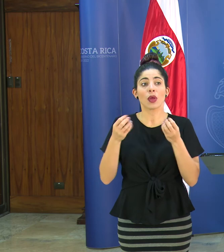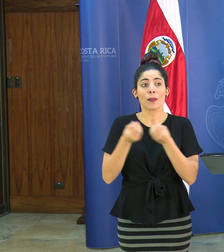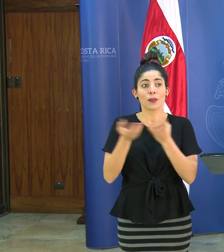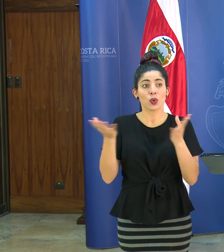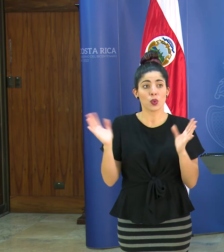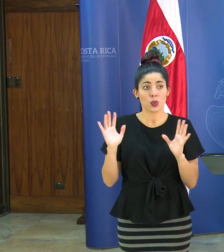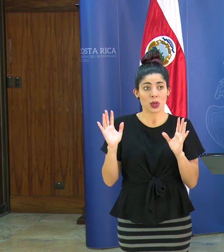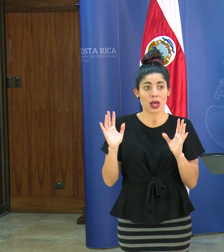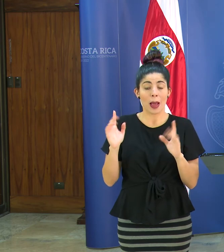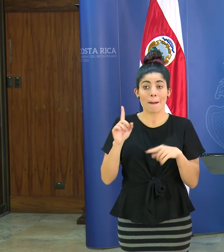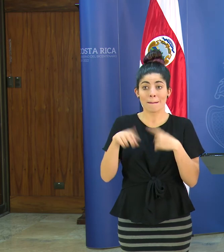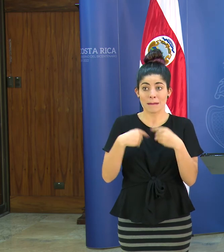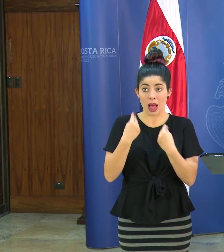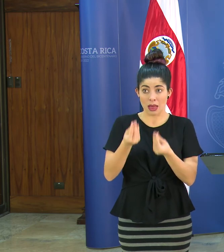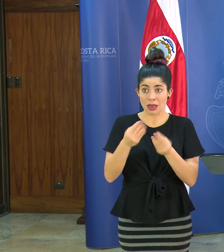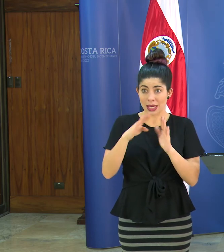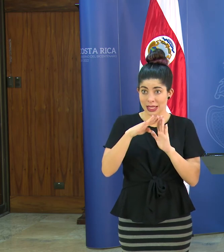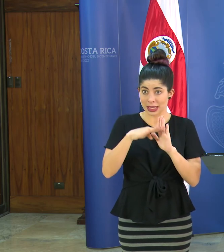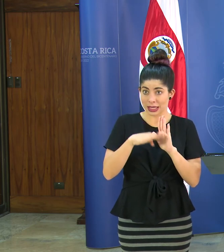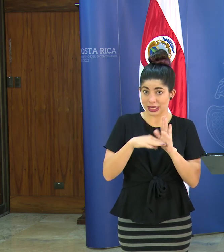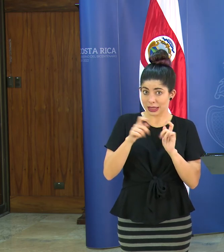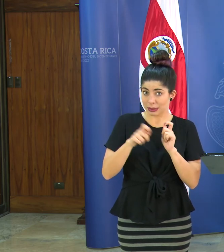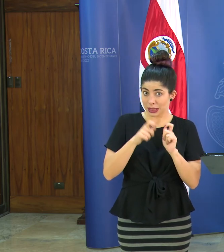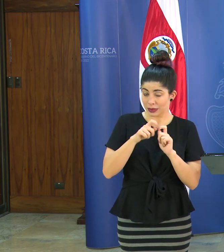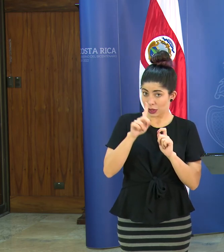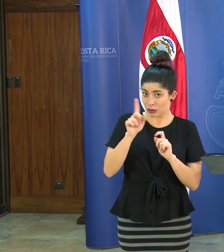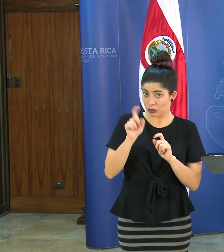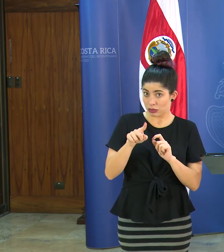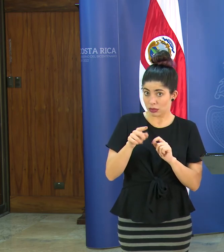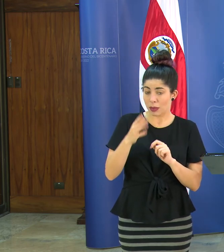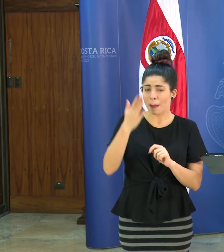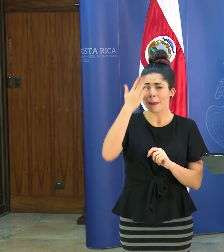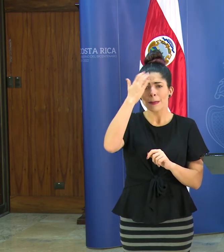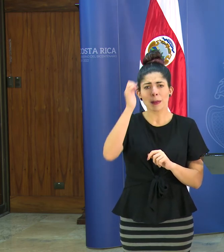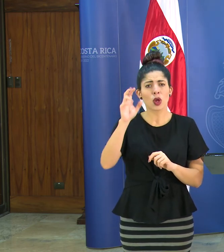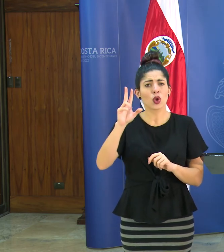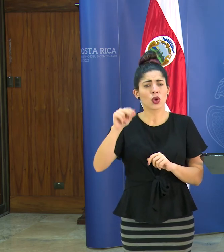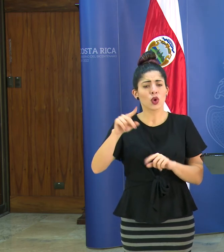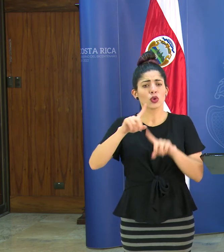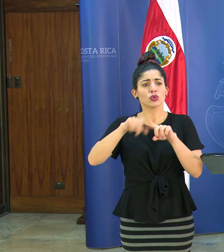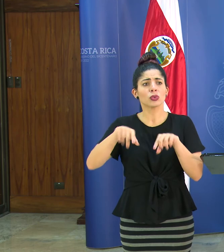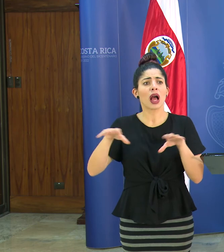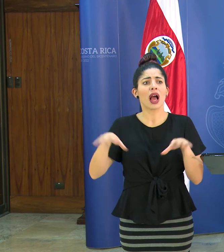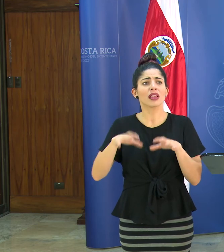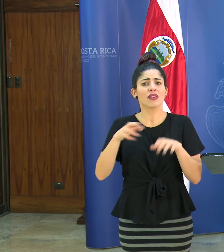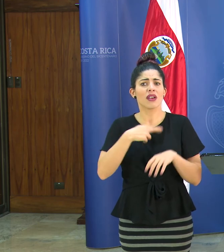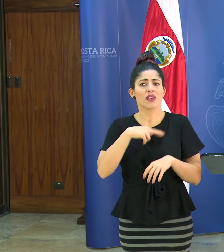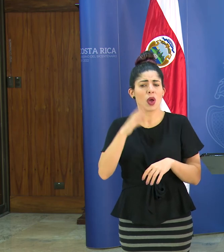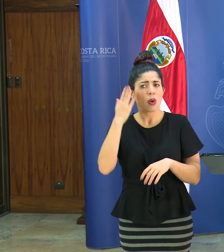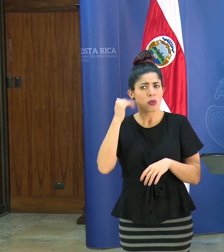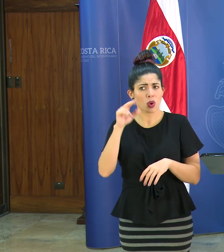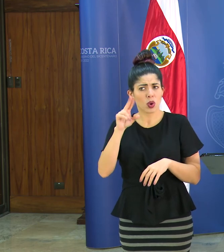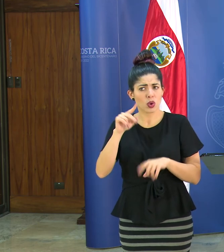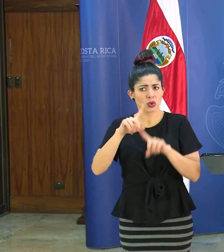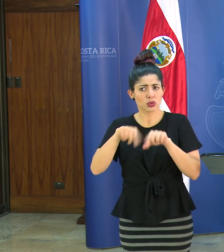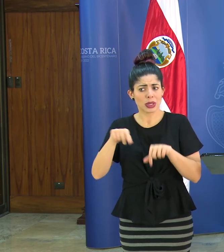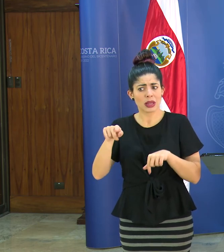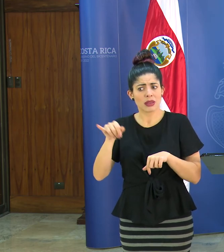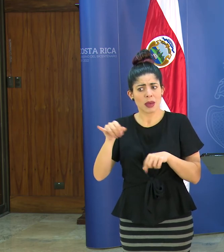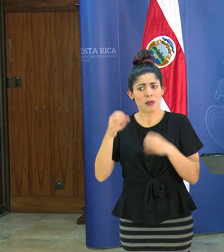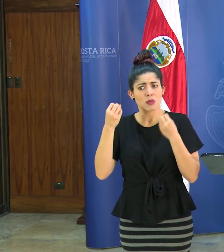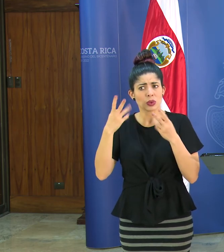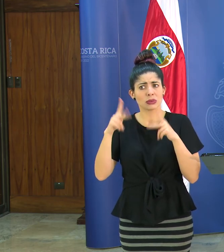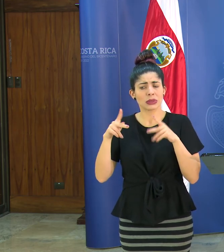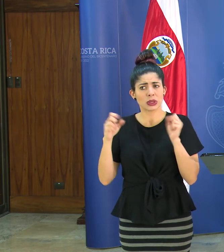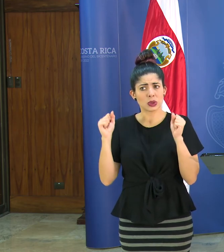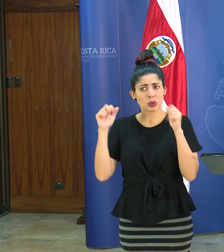si va a haber una lista específica preguntarles por qué no suspender las actividades religiosas si también reúnen a mucha